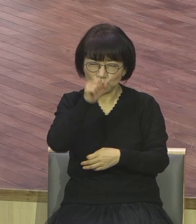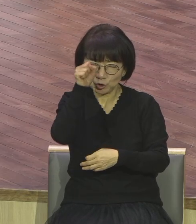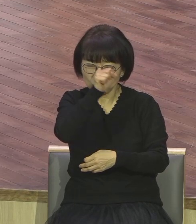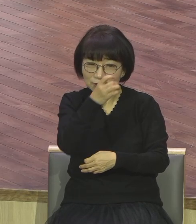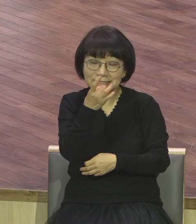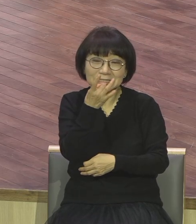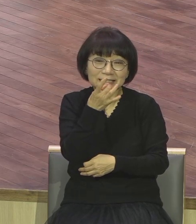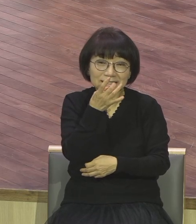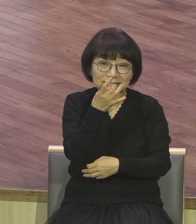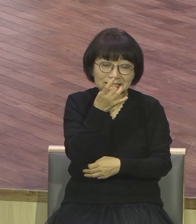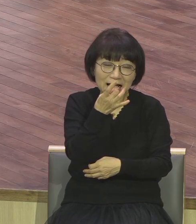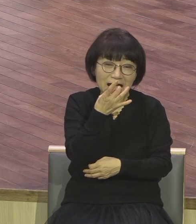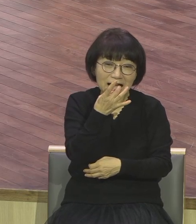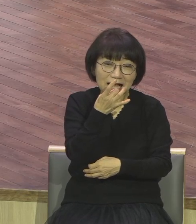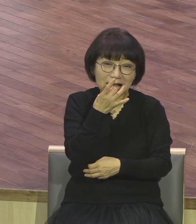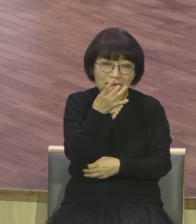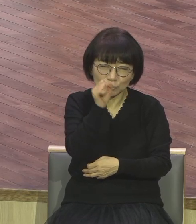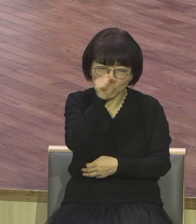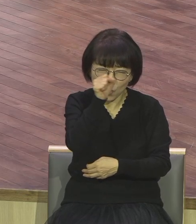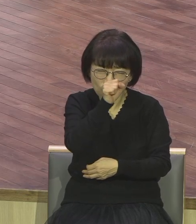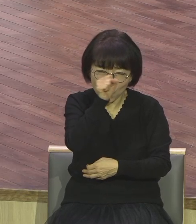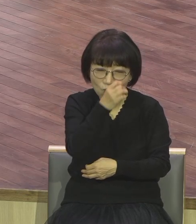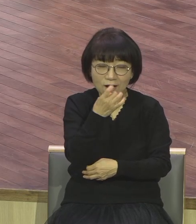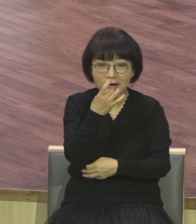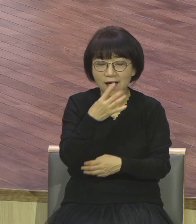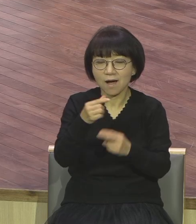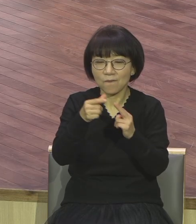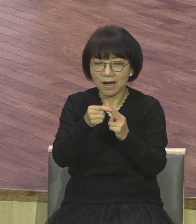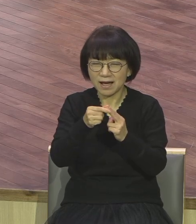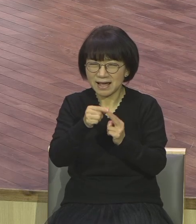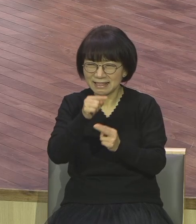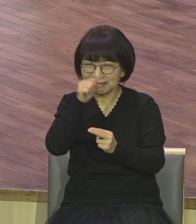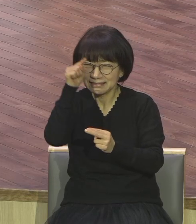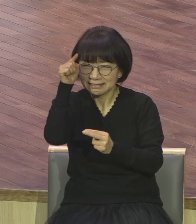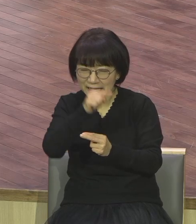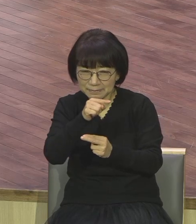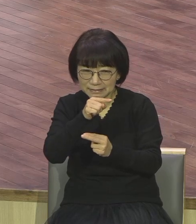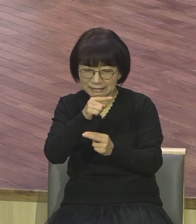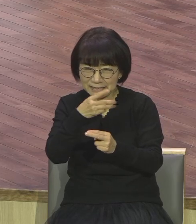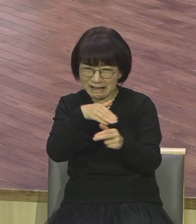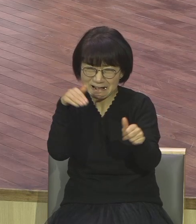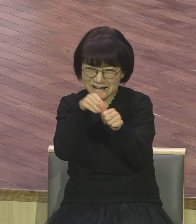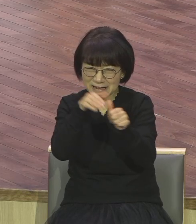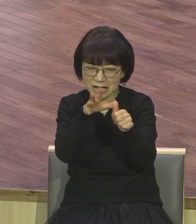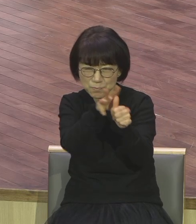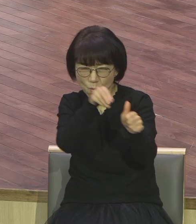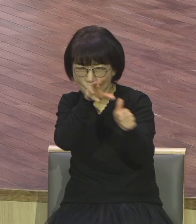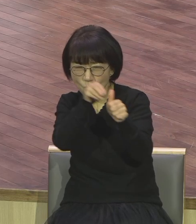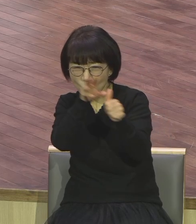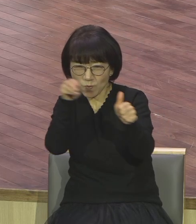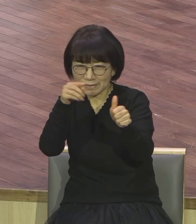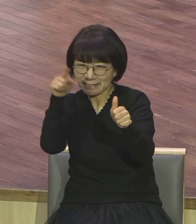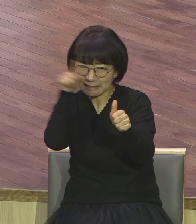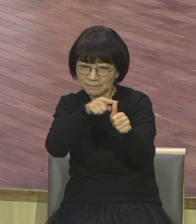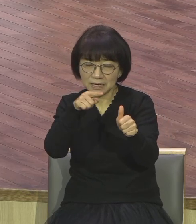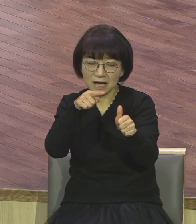있다라는 것입니다 얼른 생각해 보면 왜 예수님께서 백해무익한 이 가라지를